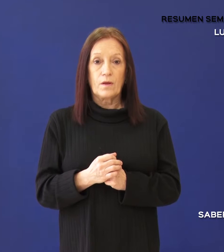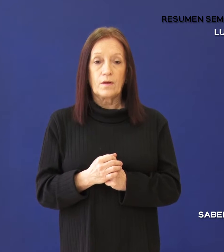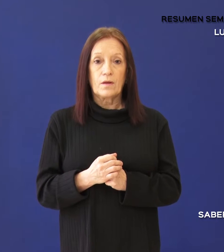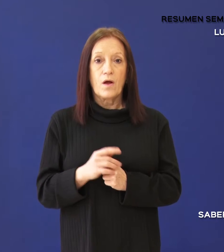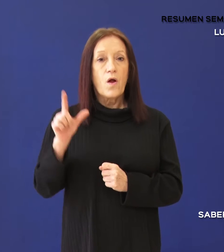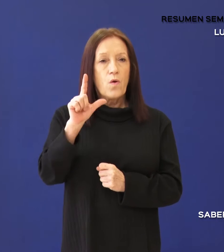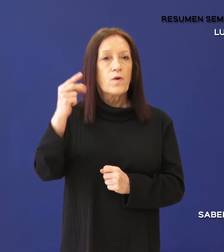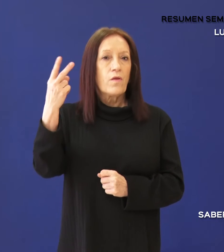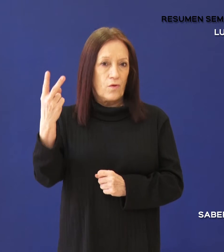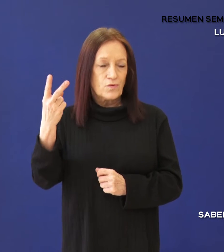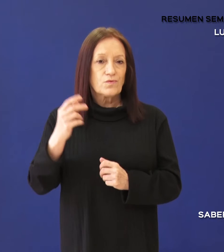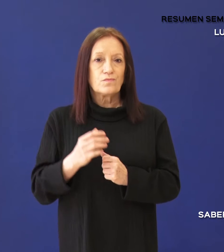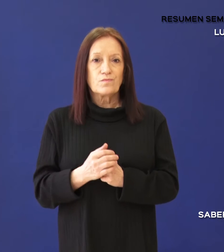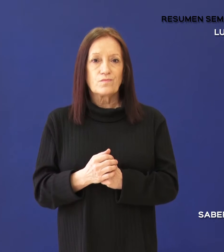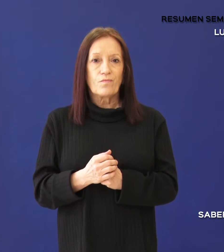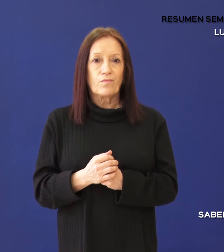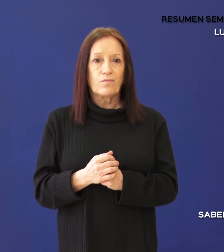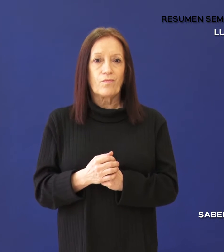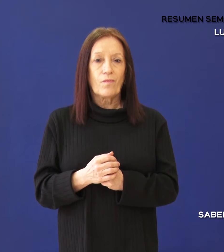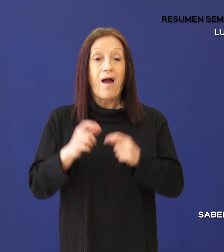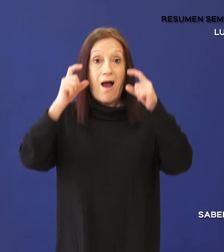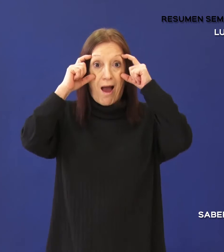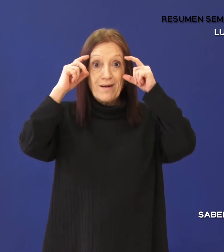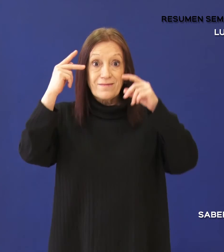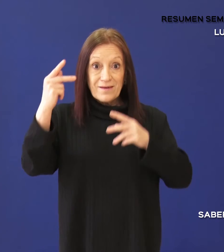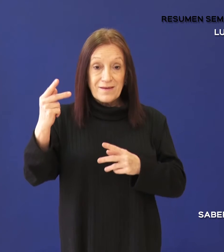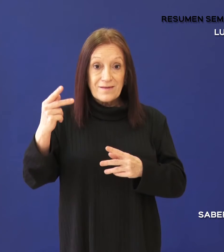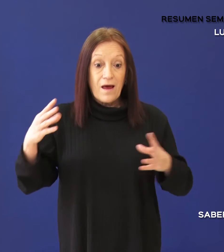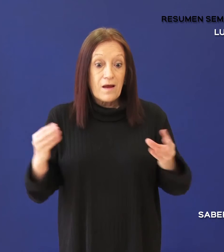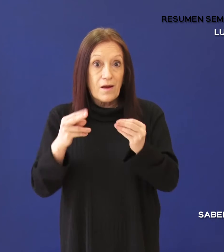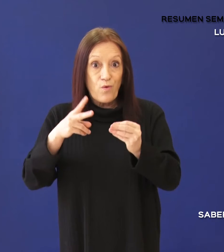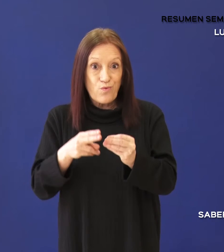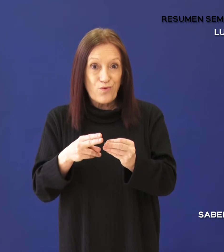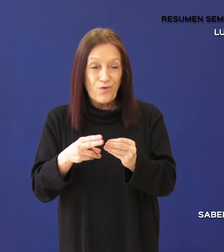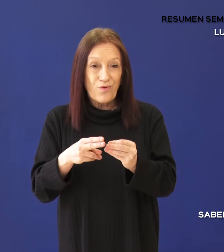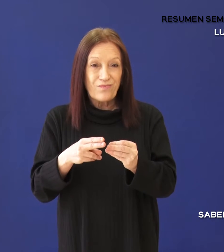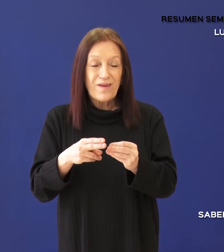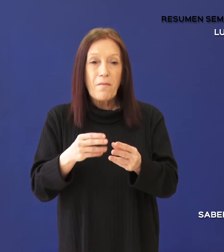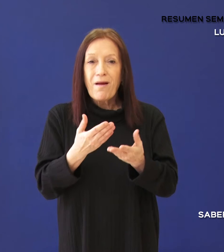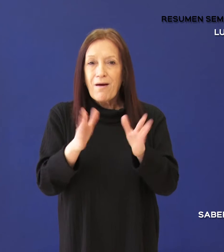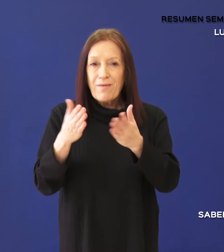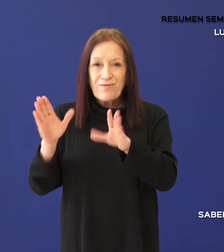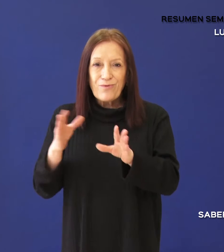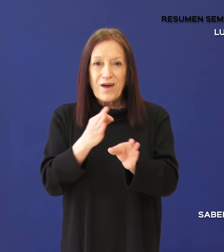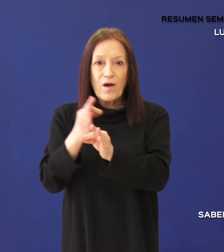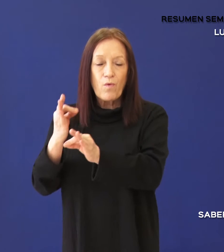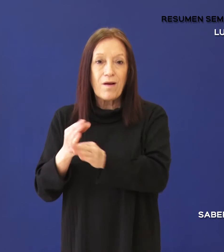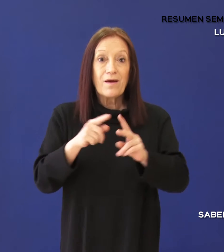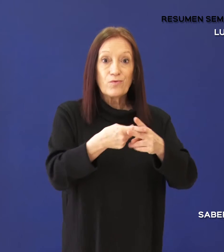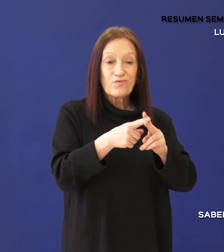Lunes 2. Alicia encabezó el acto de inauguración de las Escuelas Industriales Número